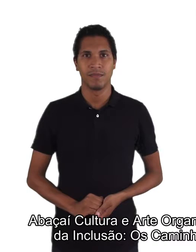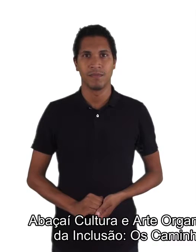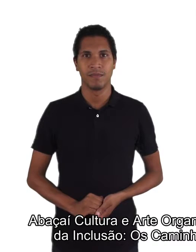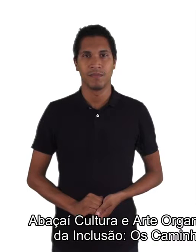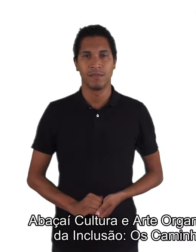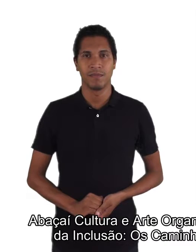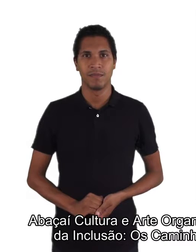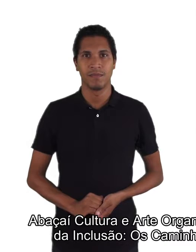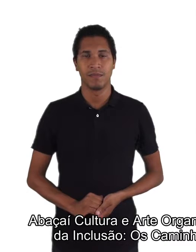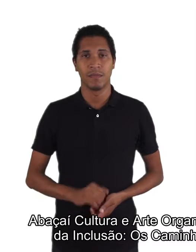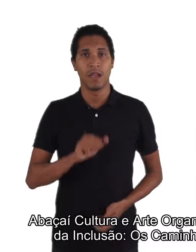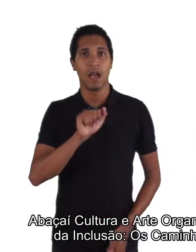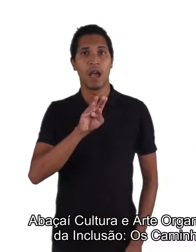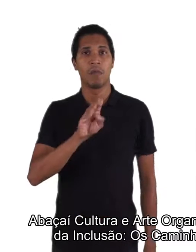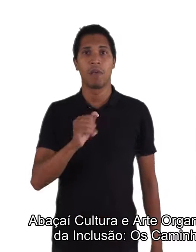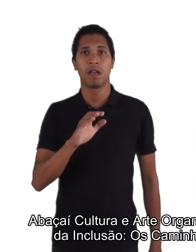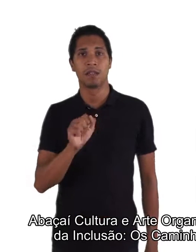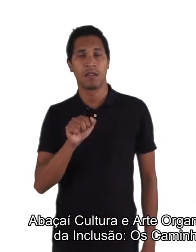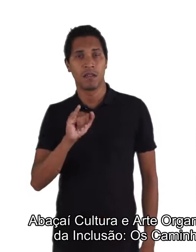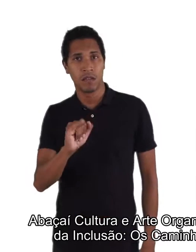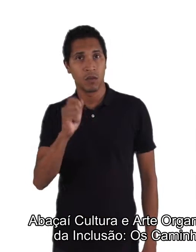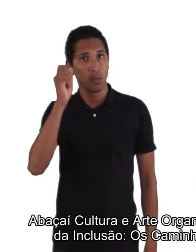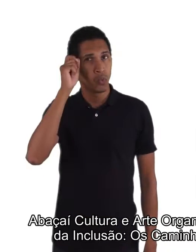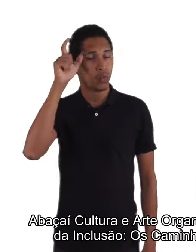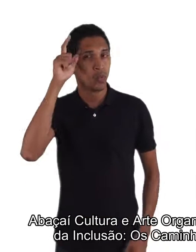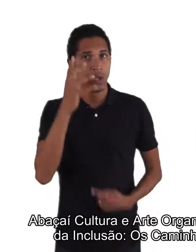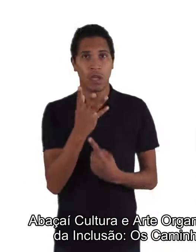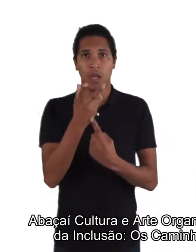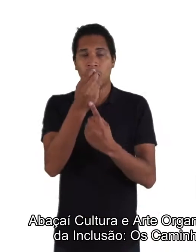Abaçaí Cultura e Arte Organização Social de Cultura